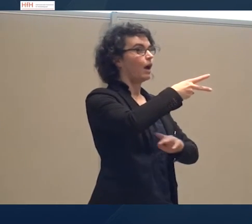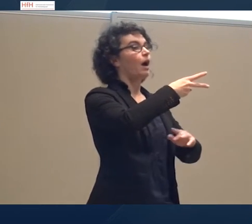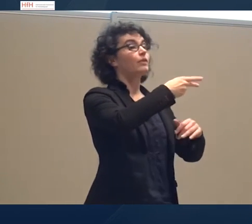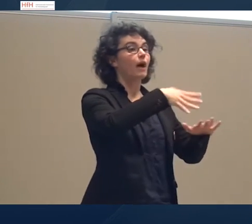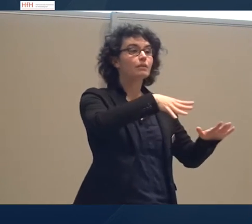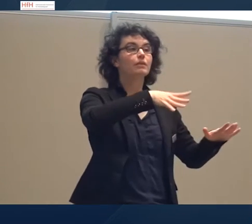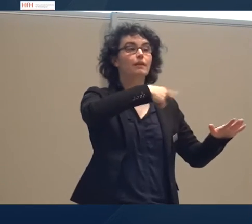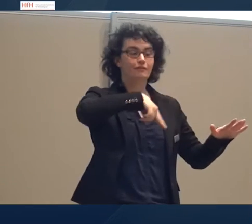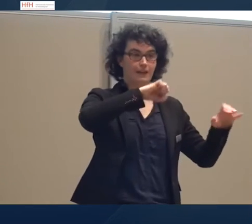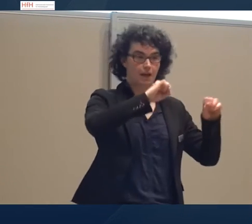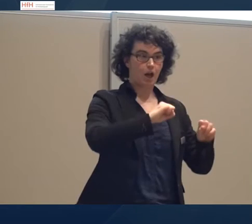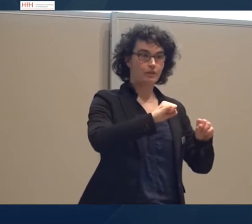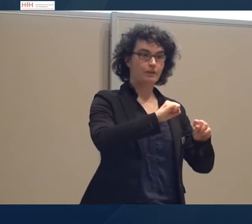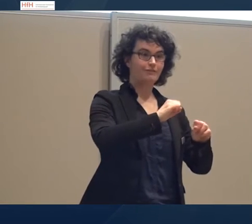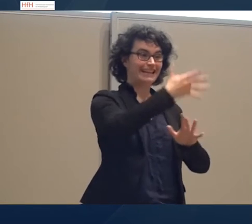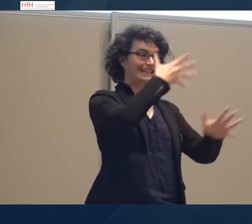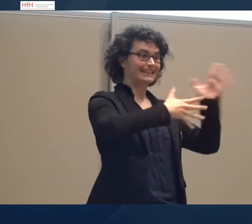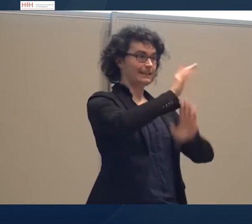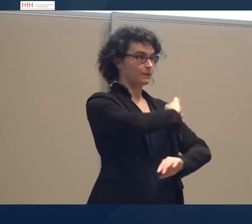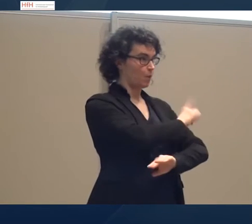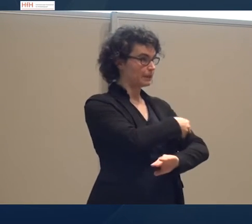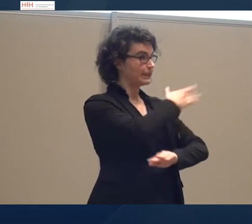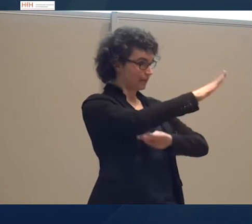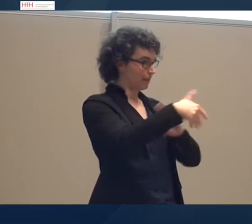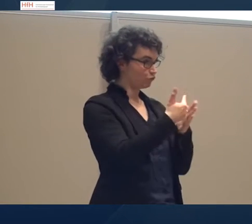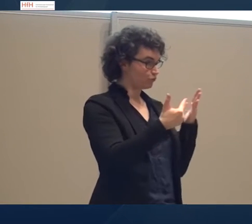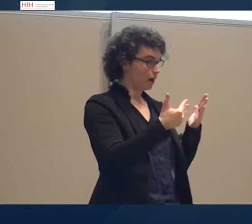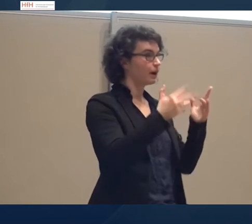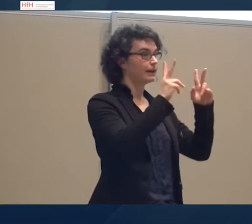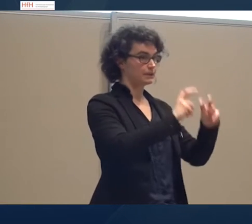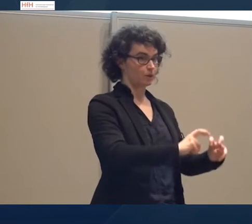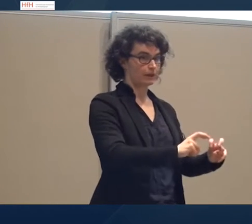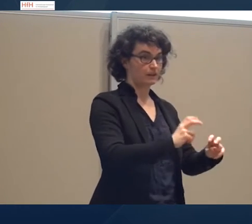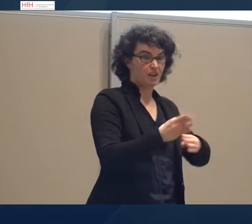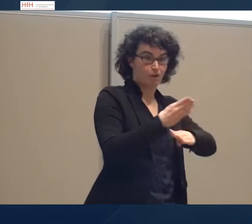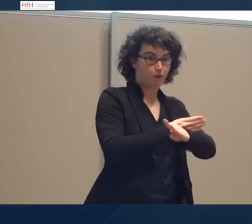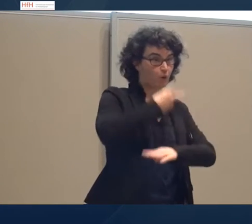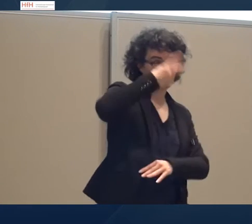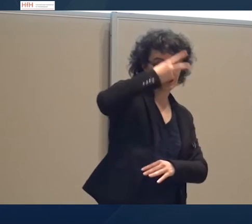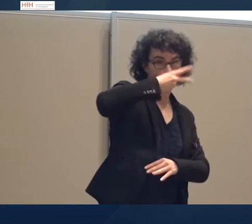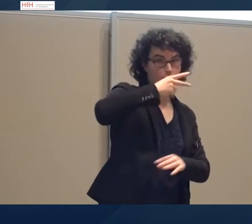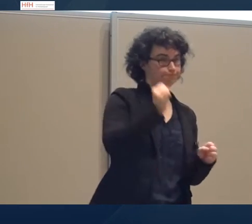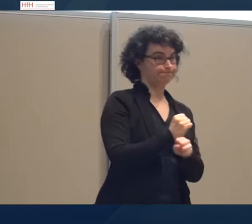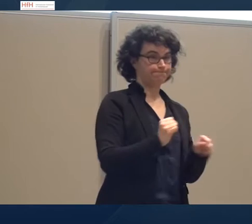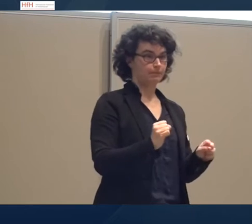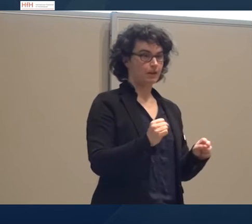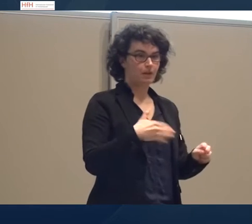Gebärdensprache zu untersuchen. Etwas, was vor der Zeit dieser Medien nicht möglich war. Da hatten wir alleine die vorale